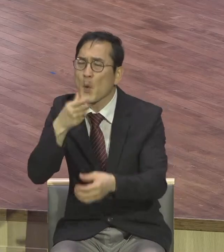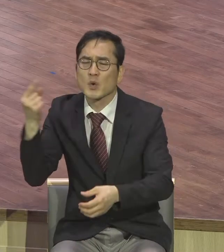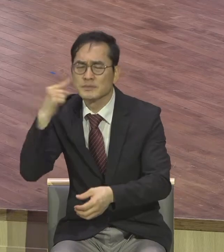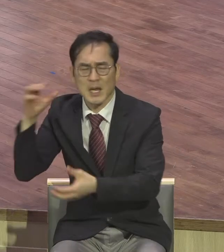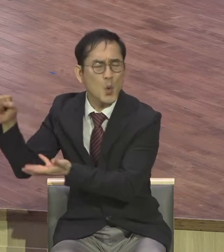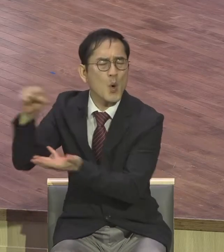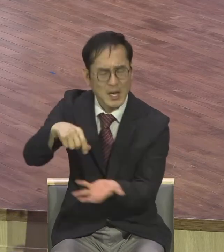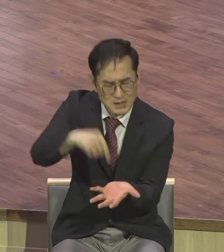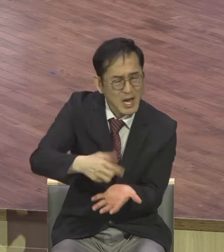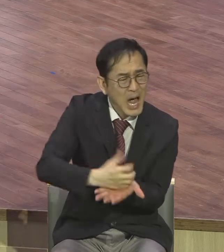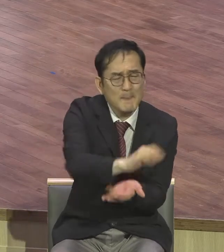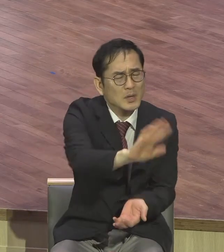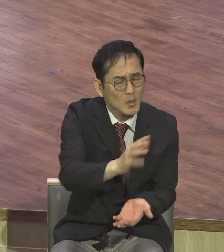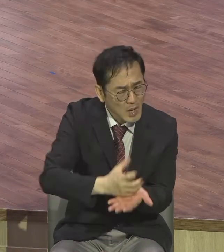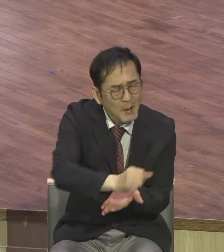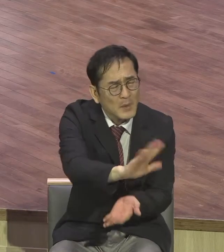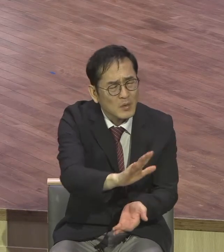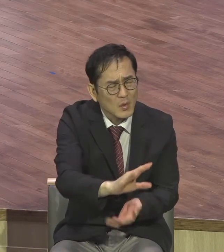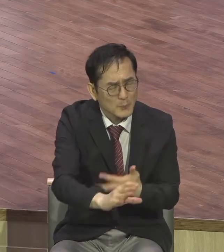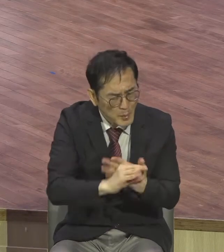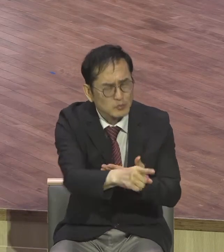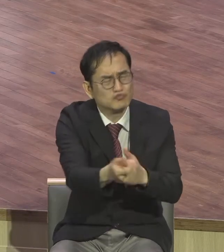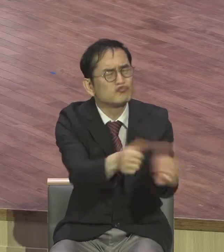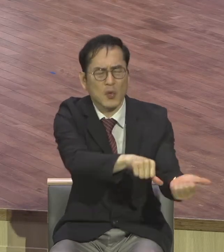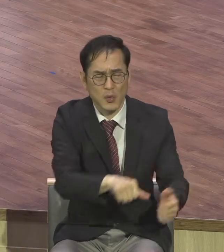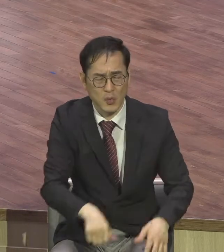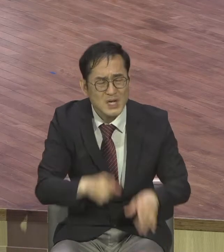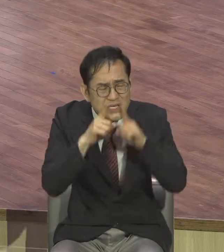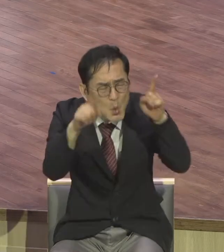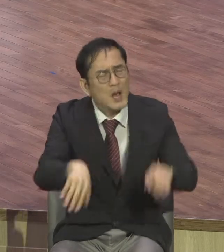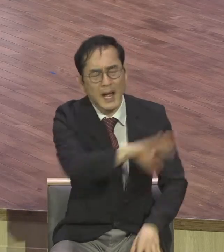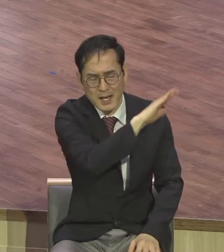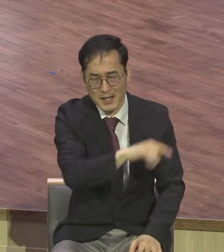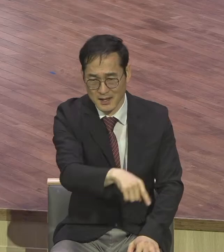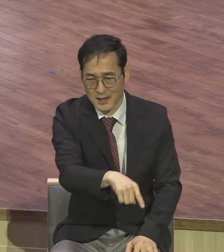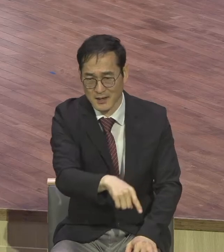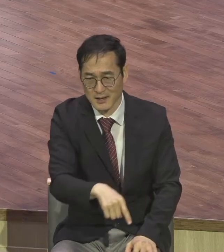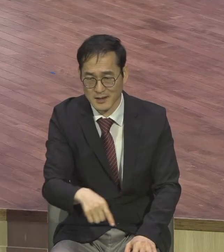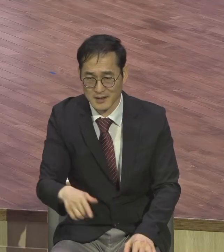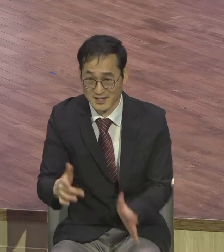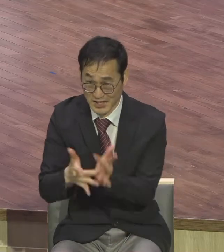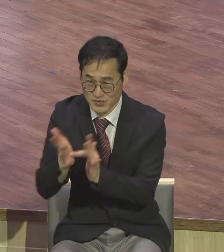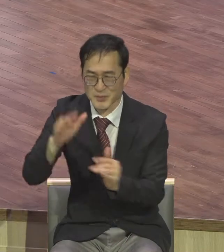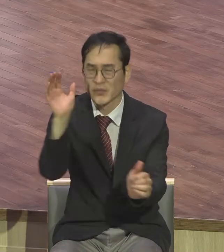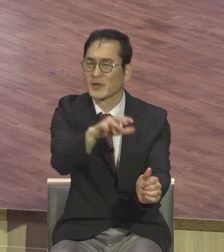말라는 것입니다 그거 가지고 너는 죽어 잘할 때 발전 없어 세상은 변하고 있어요